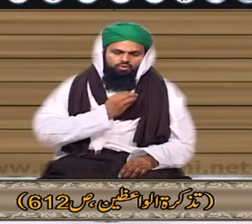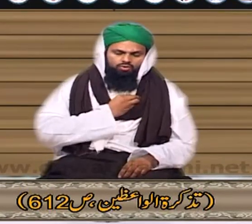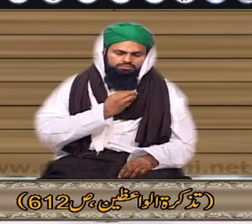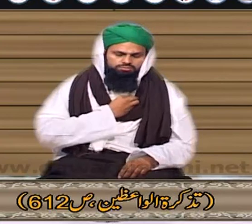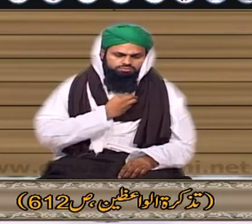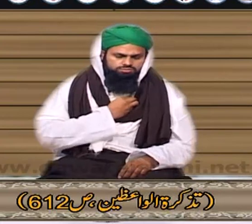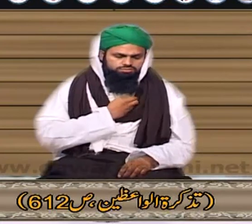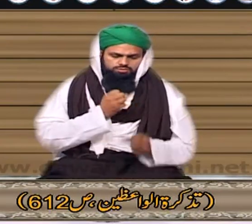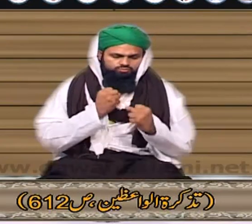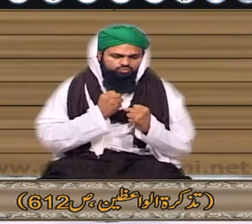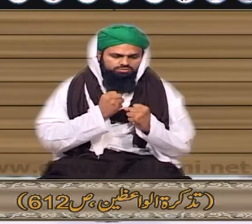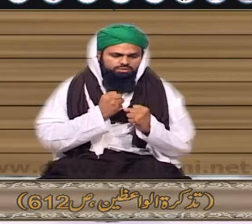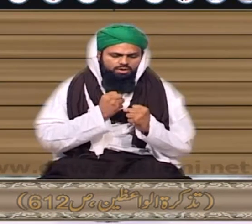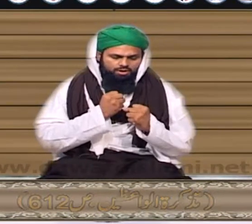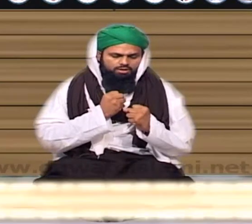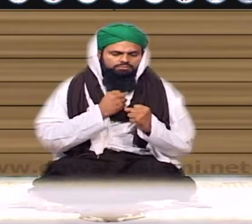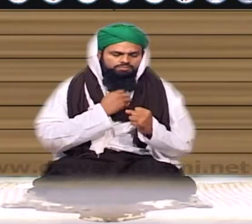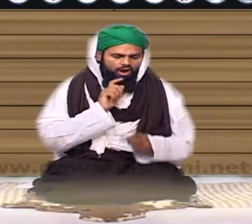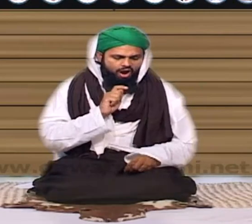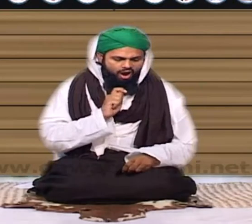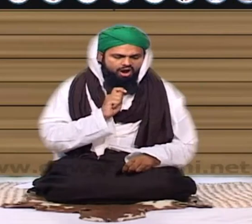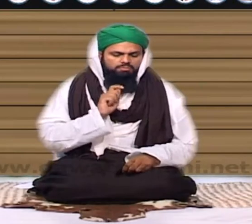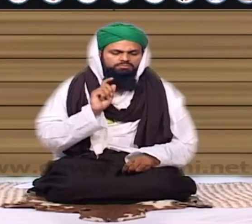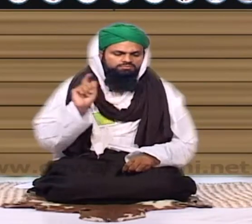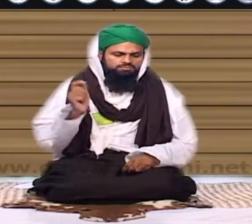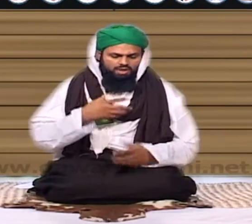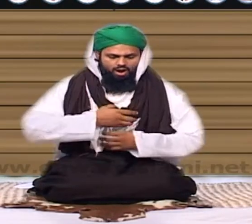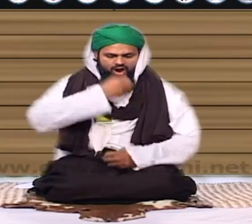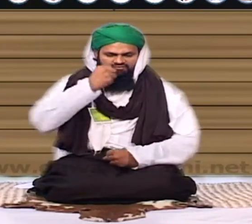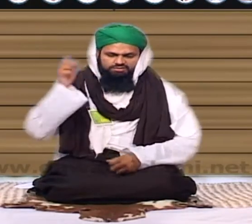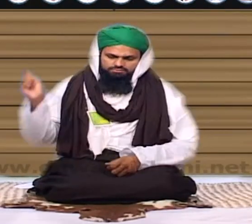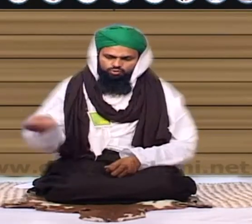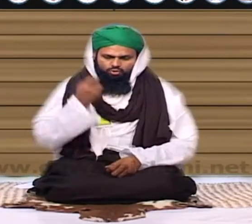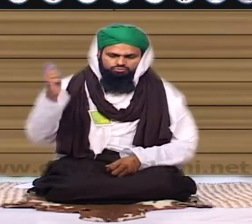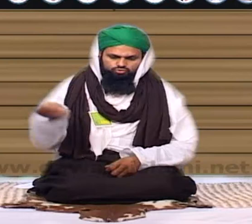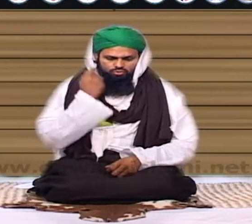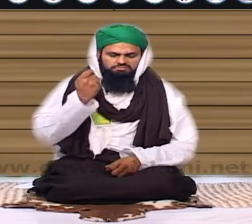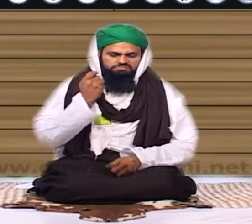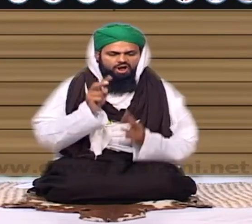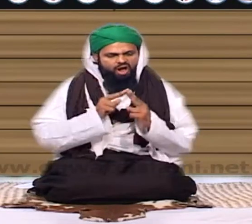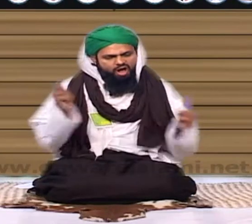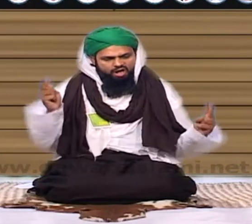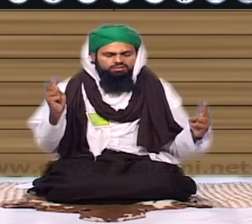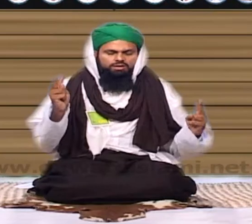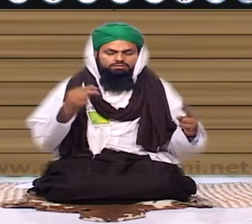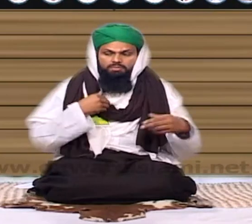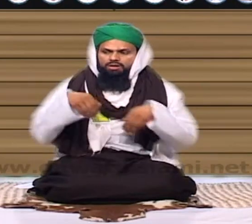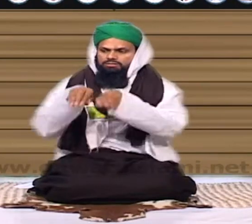بات یہ کہ میں کفنچوری کا پیشہ کیا کرتا تھا ایک رات میں قبرستان گیا